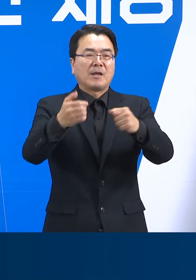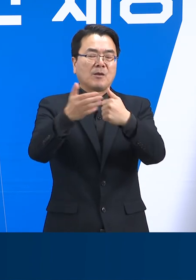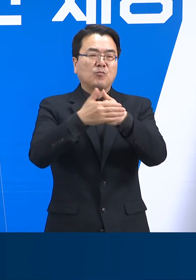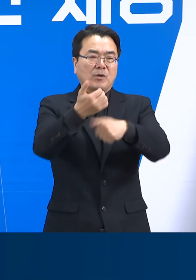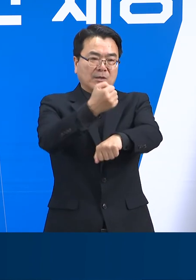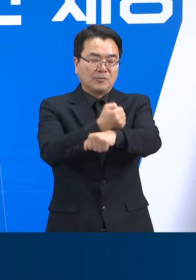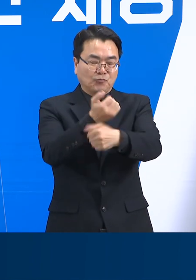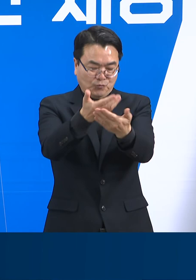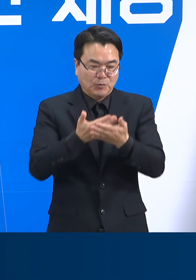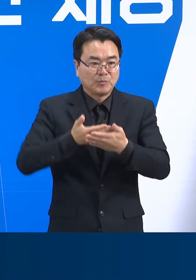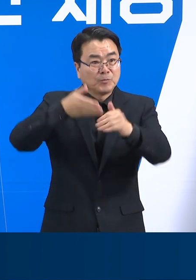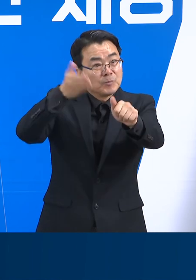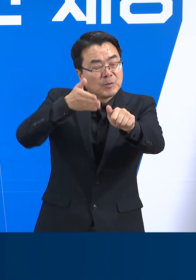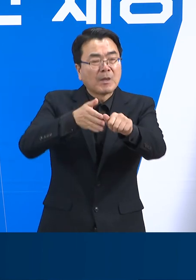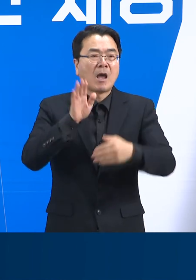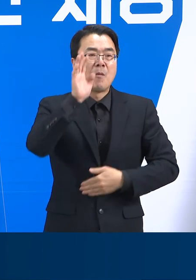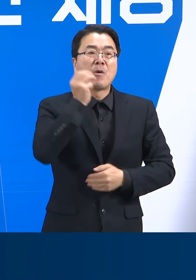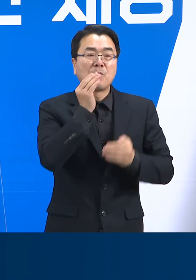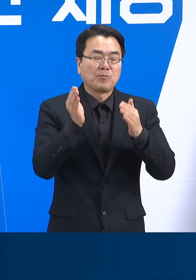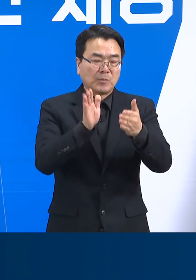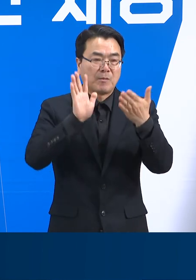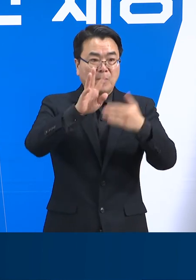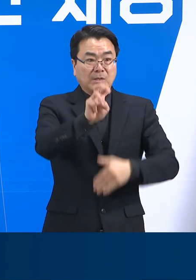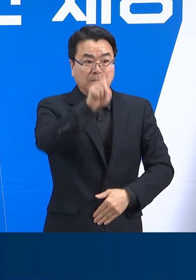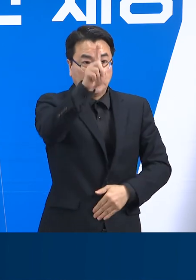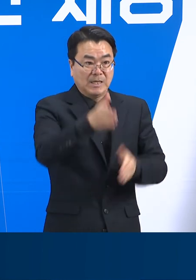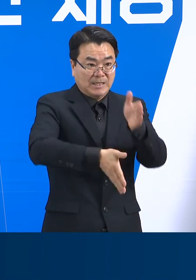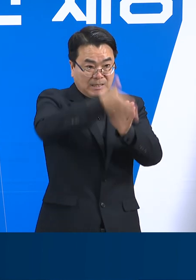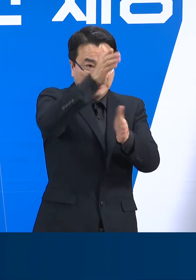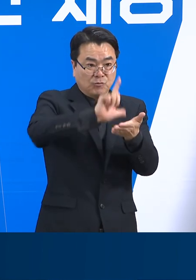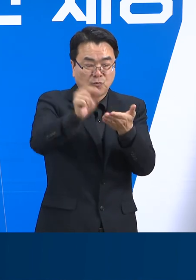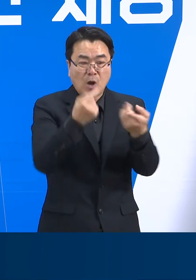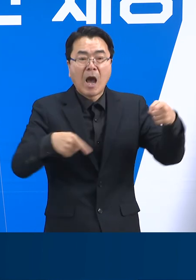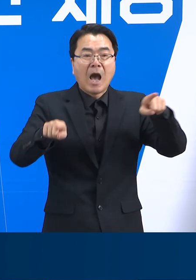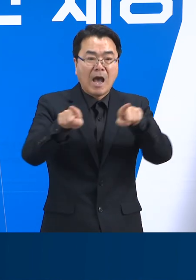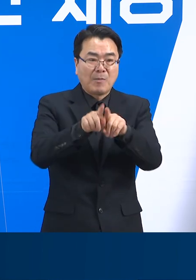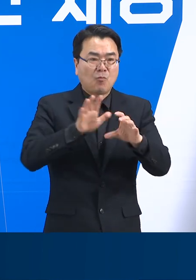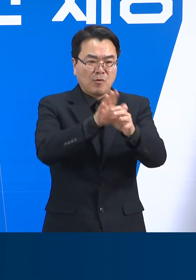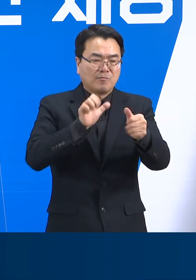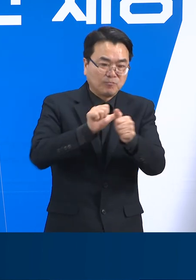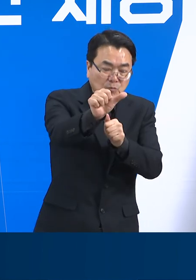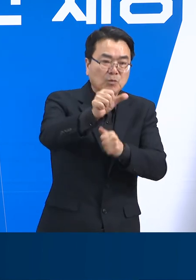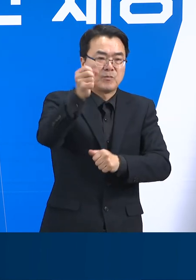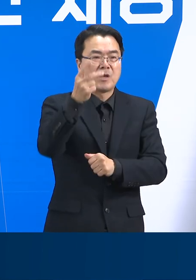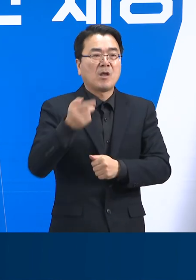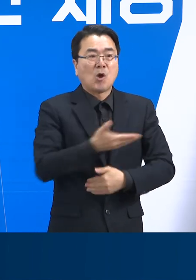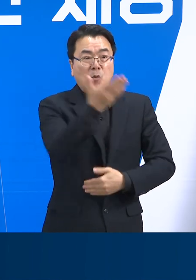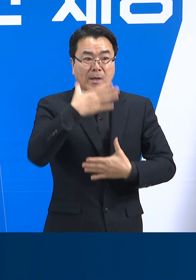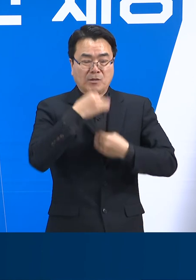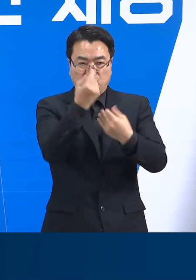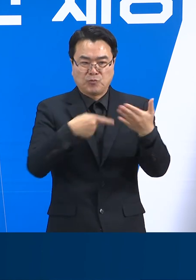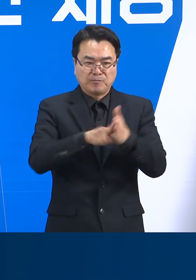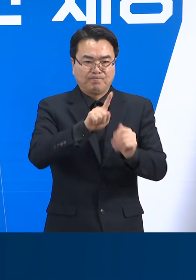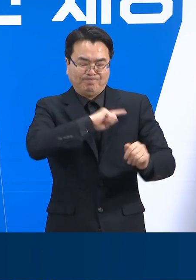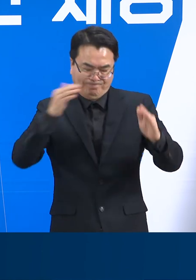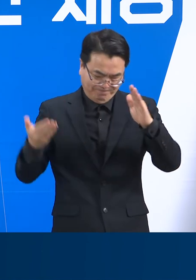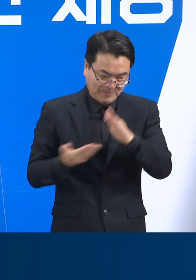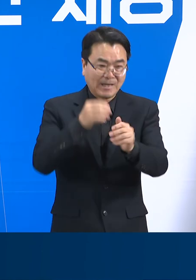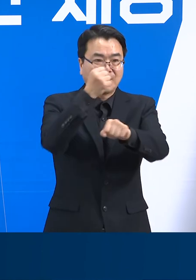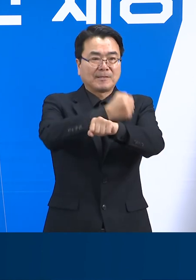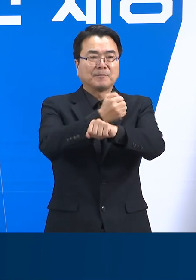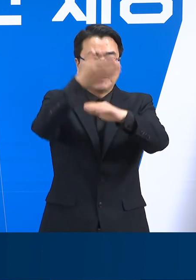부탁드립니다. 앞으로도 경기도는 30일 기시군과 함께 코로나19 극복과 도민의 안전을 위해 최선을 다하겠습니다.